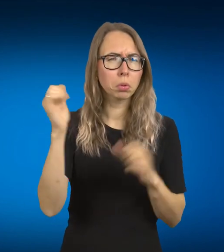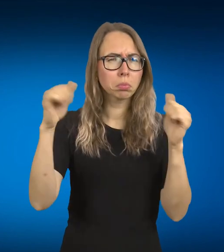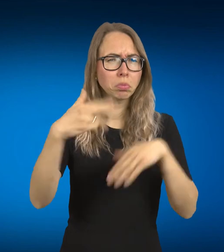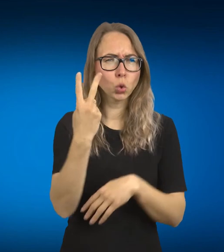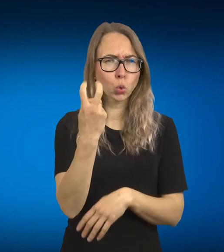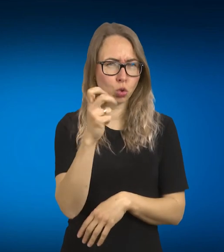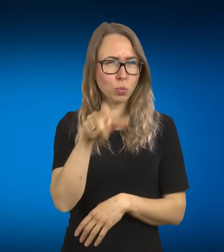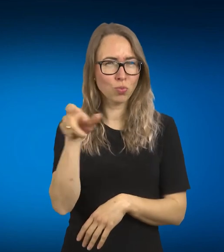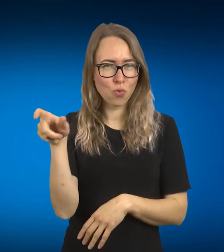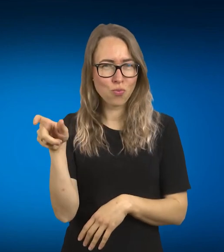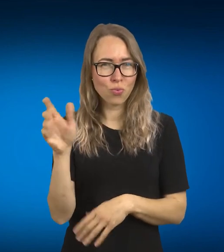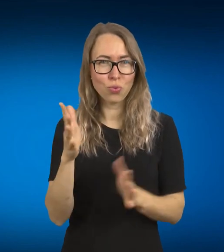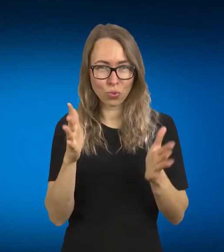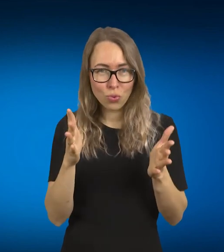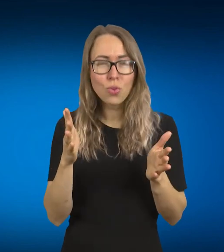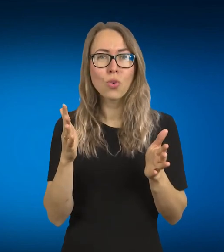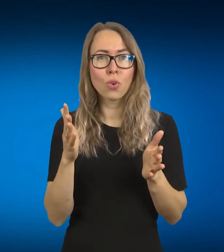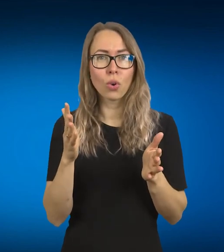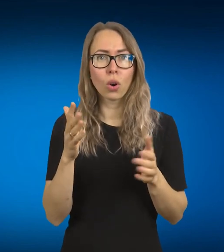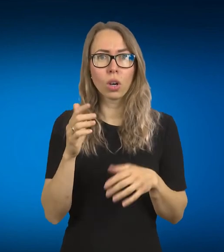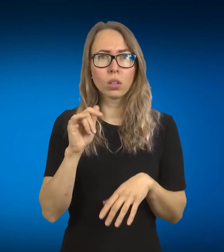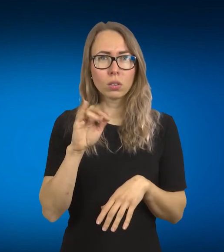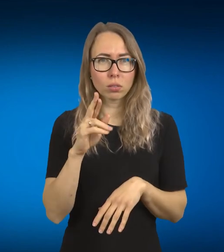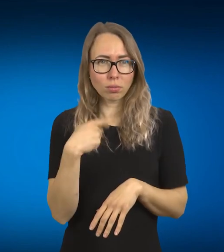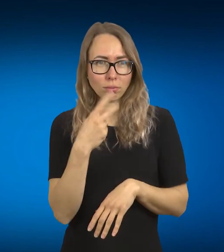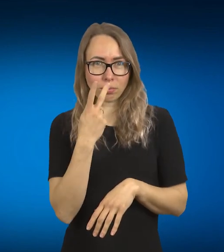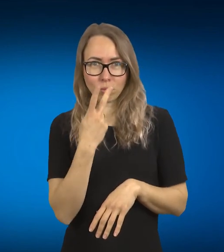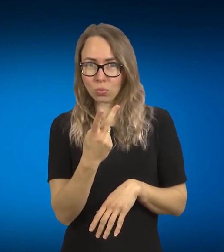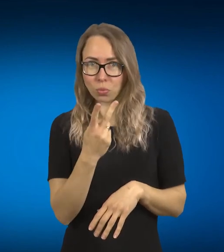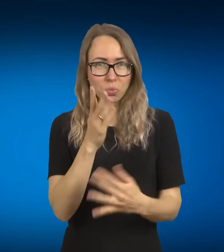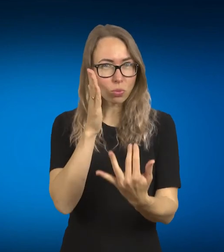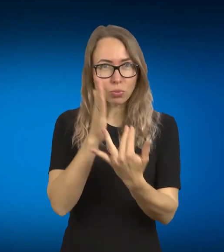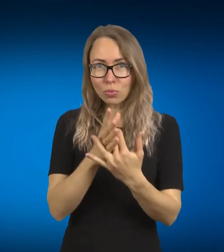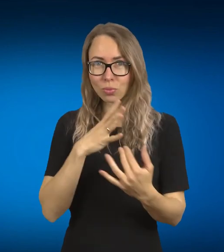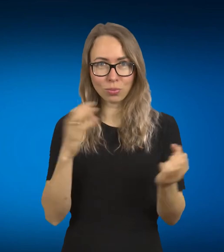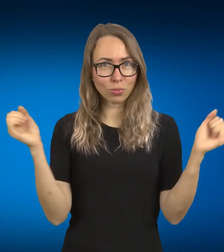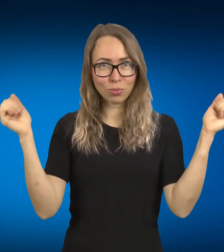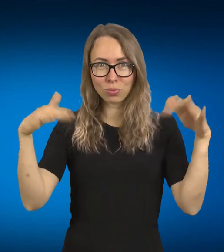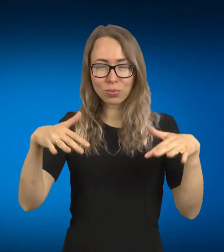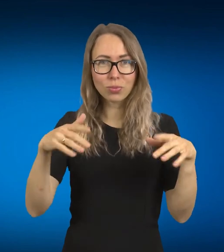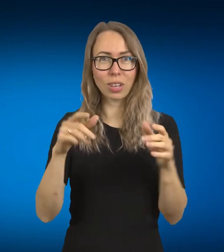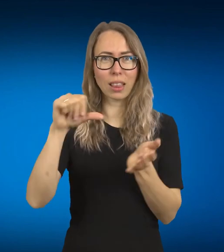auditorija ir tie patys dalyviai, visą komandę, kuri, nu tiesiog,